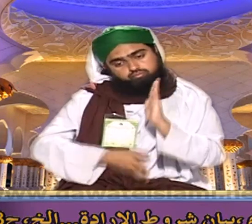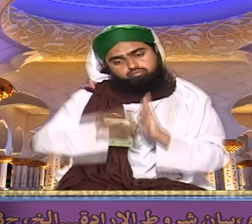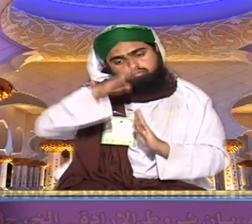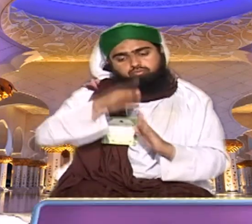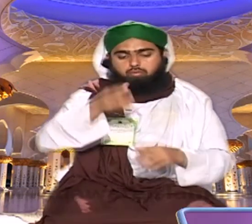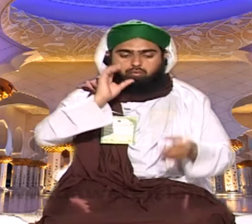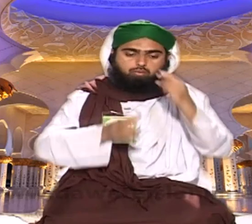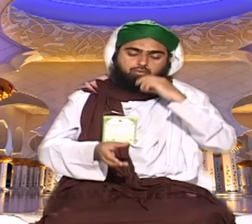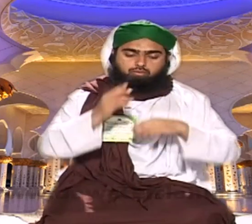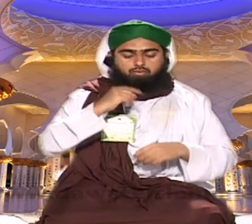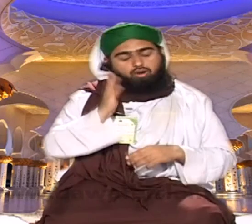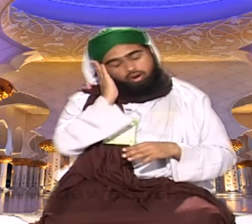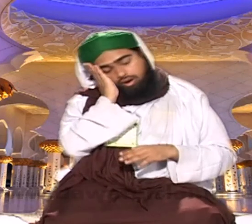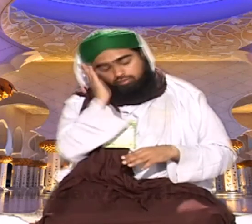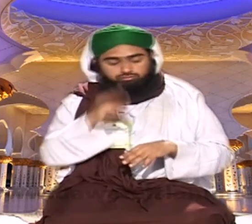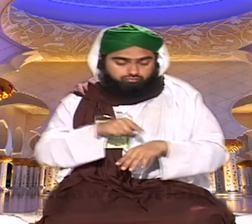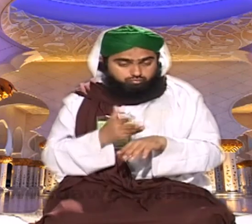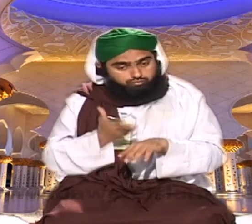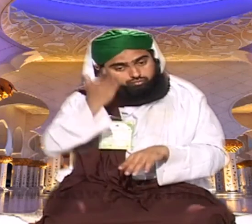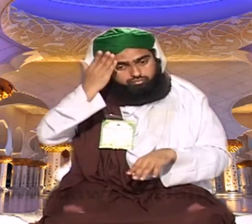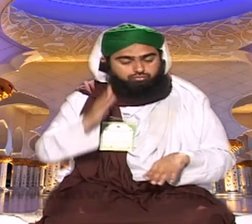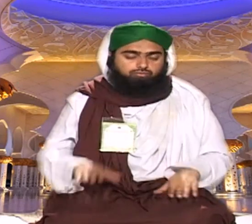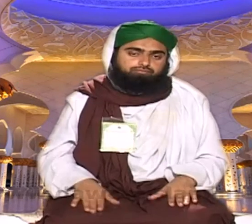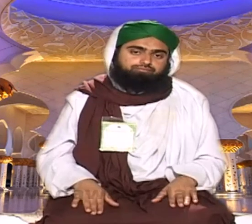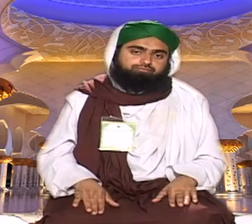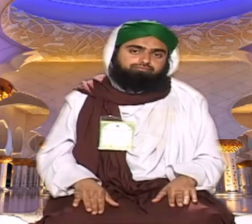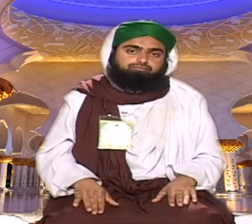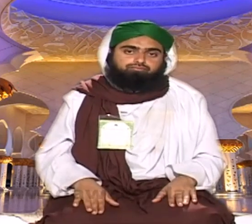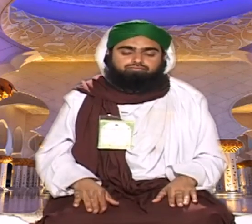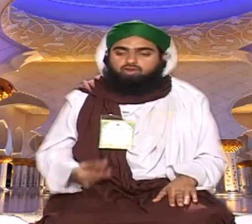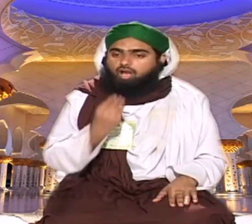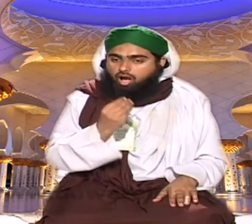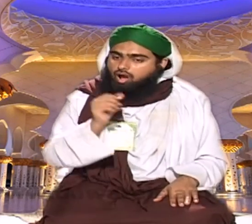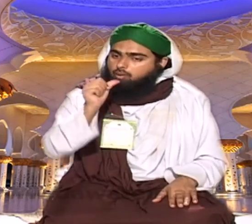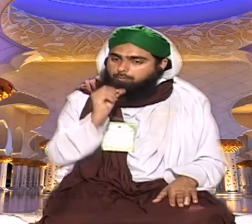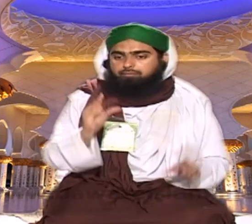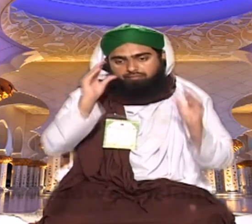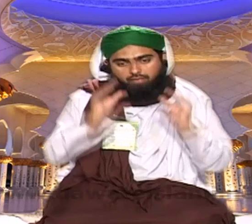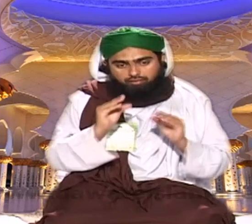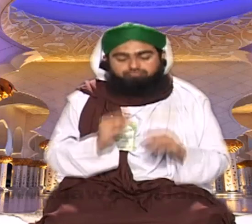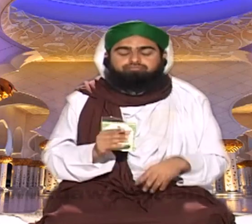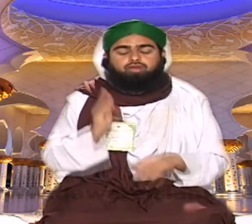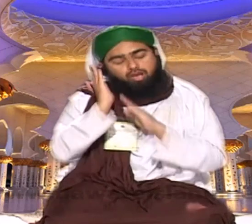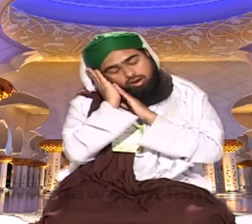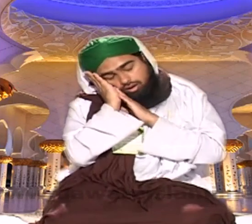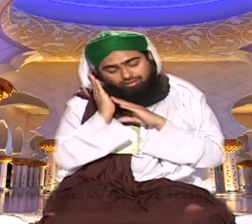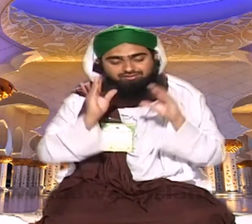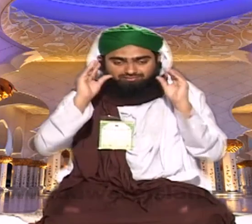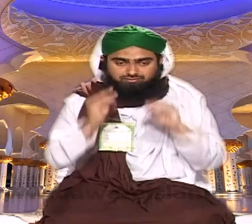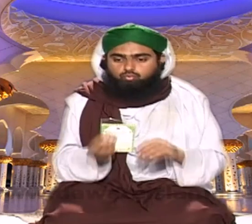کریں کم کھا تو پھر نیند کم آئی فجر بن لیا تو یہ سارے جتنے ہوئی طریقے